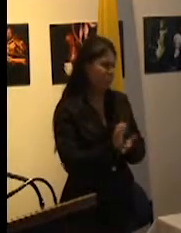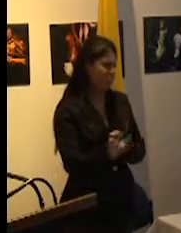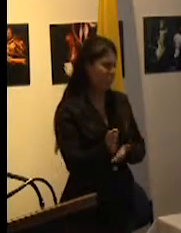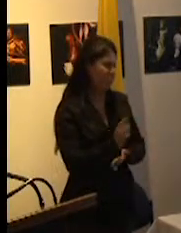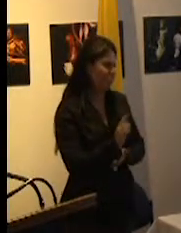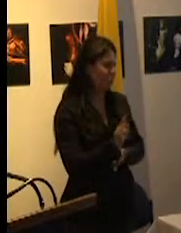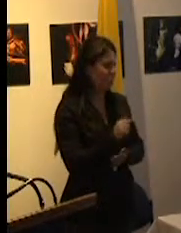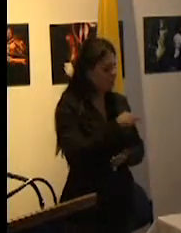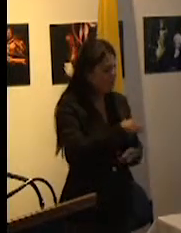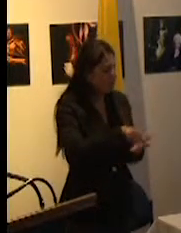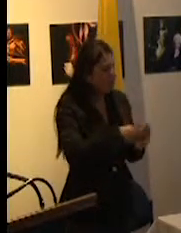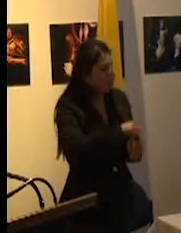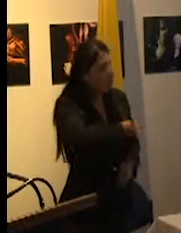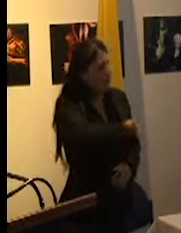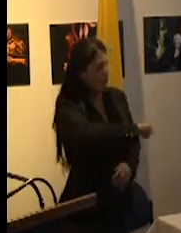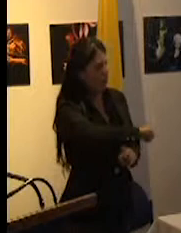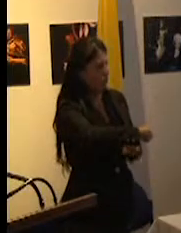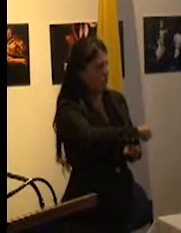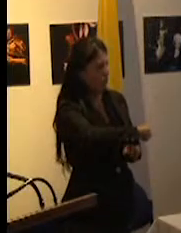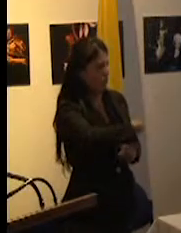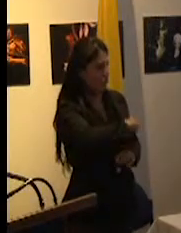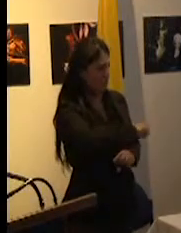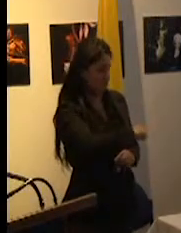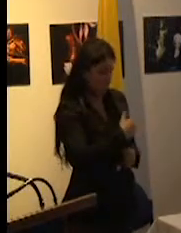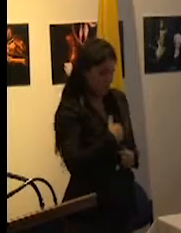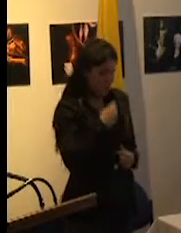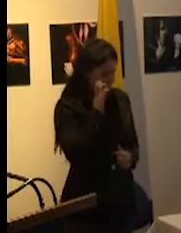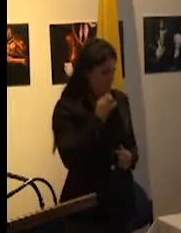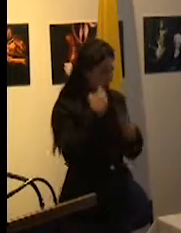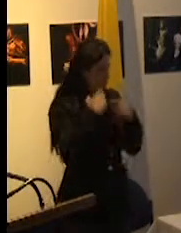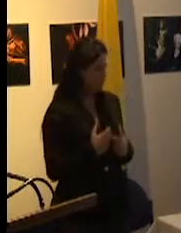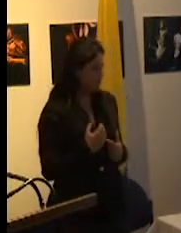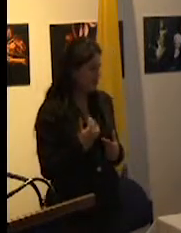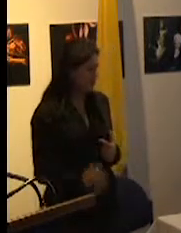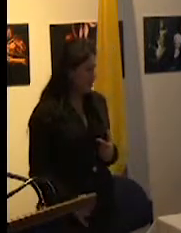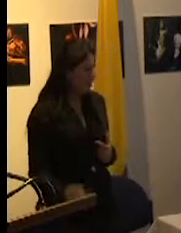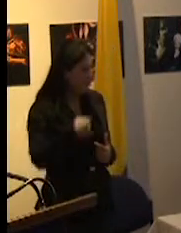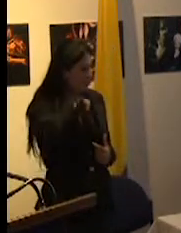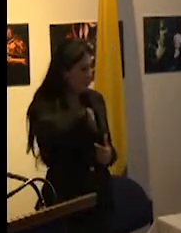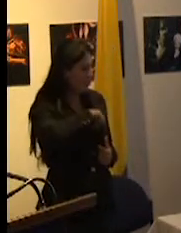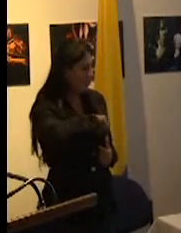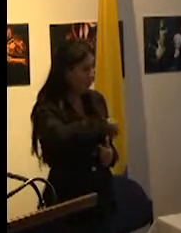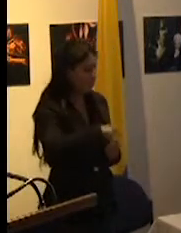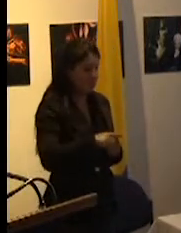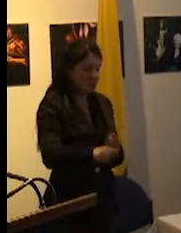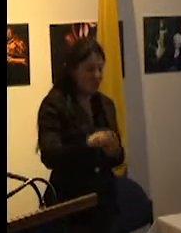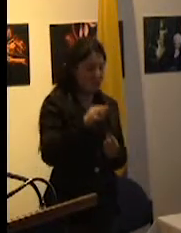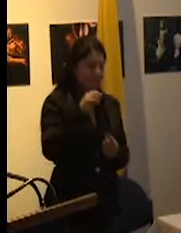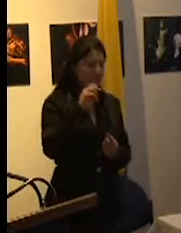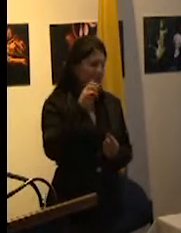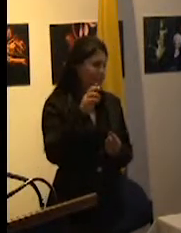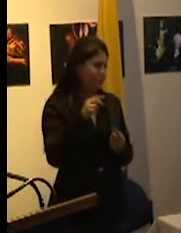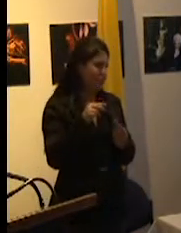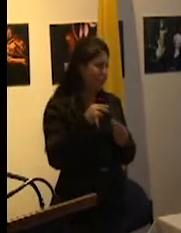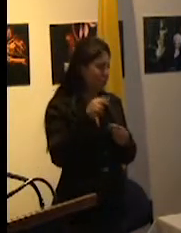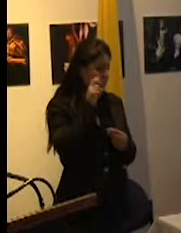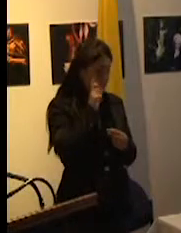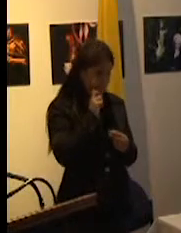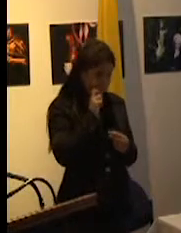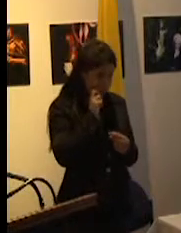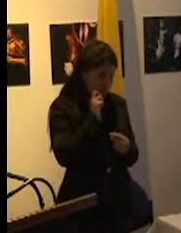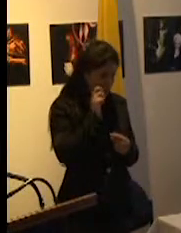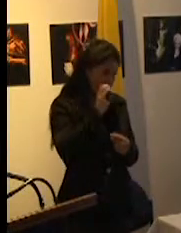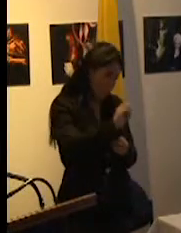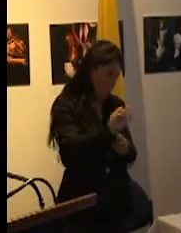que corresponde a todo hombre por su mera condición de tal sin distinción de sexo clase o